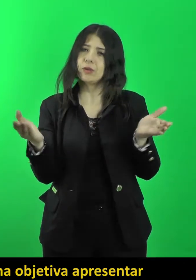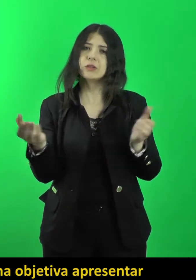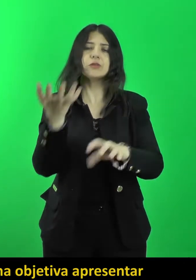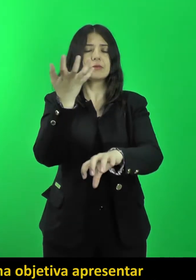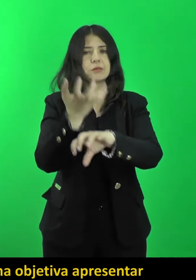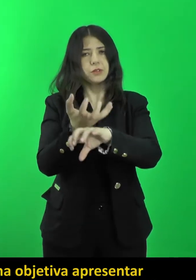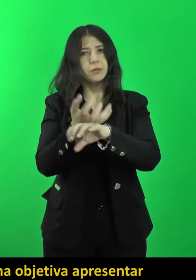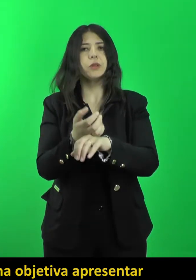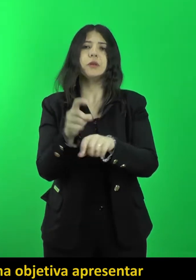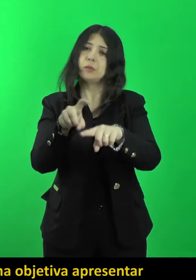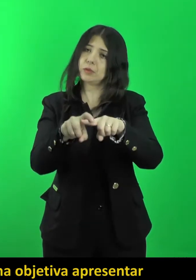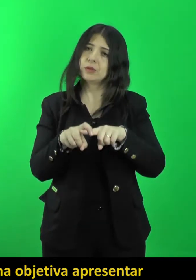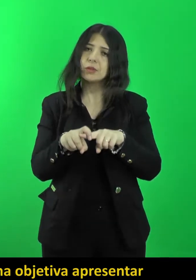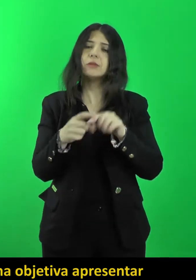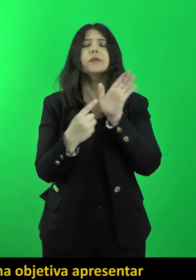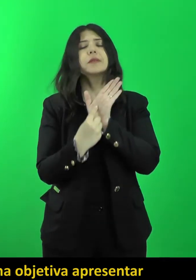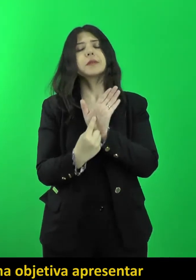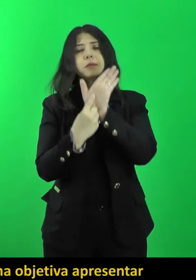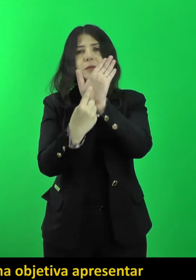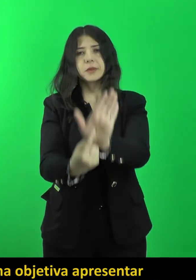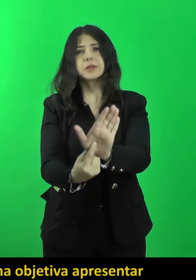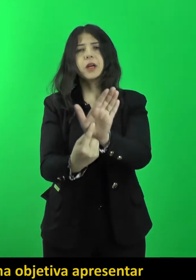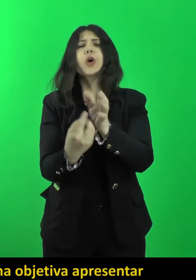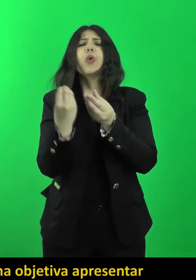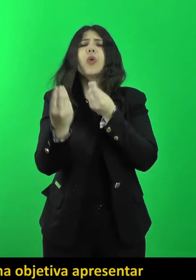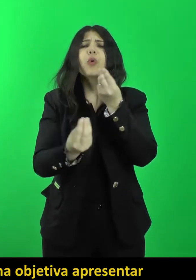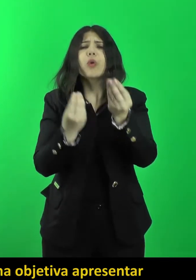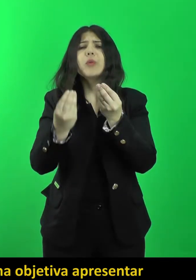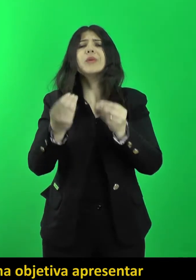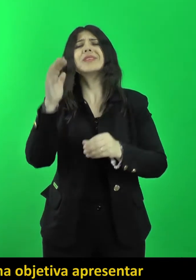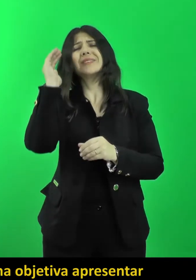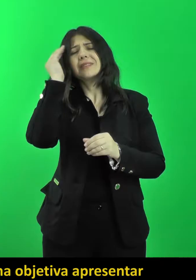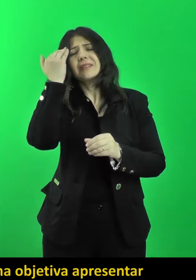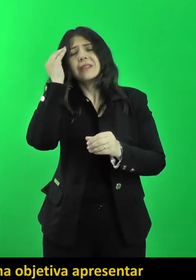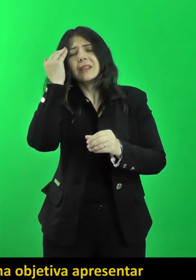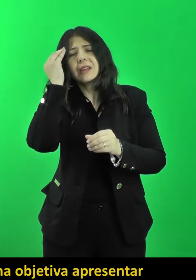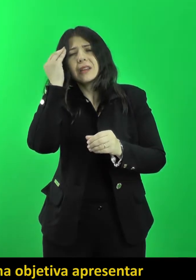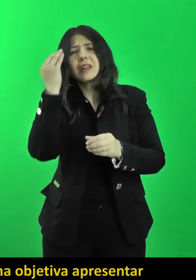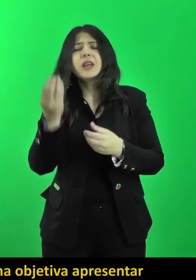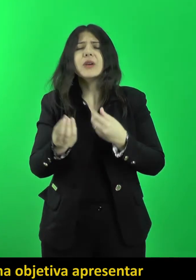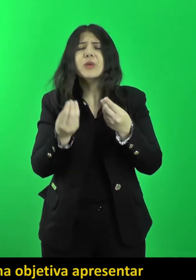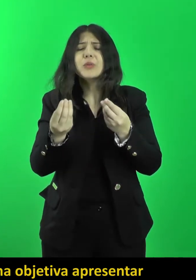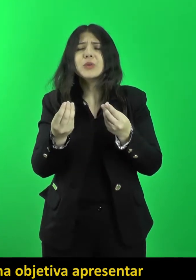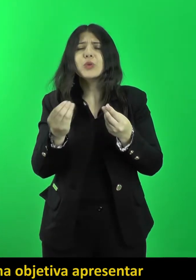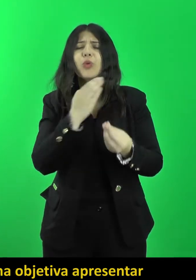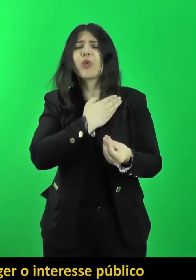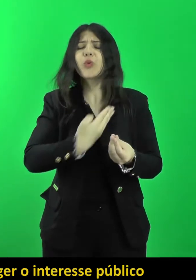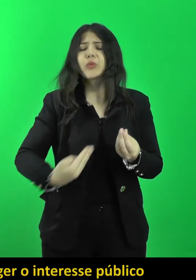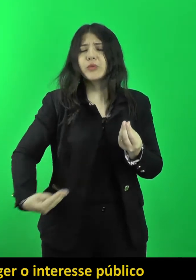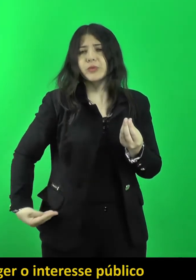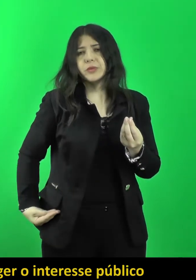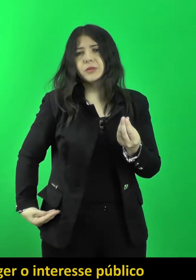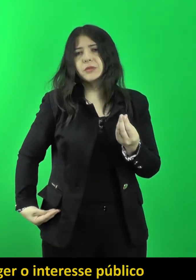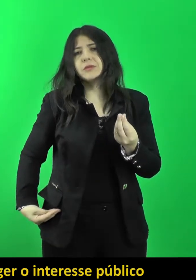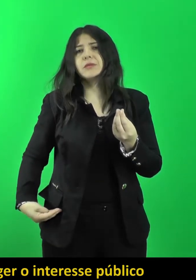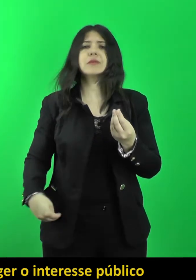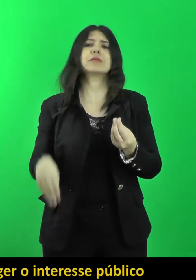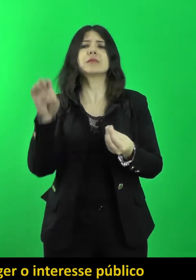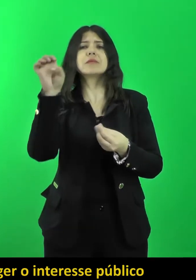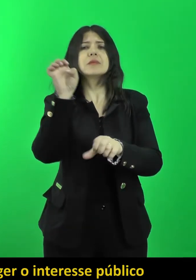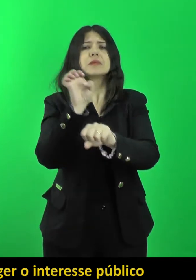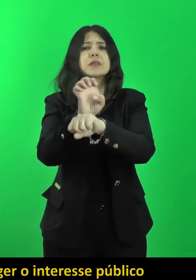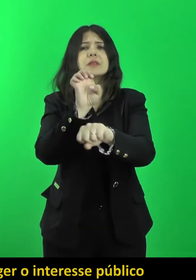disciplina objetiva apresentar instrumentos para a compreensão quanto à forma de atuação por parte do Estado